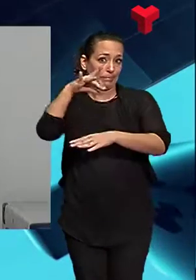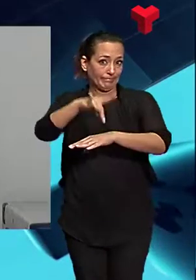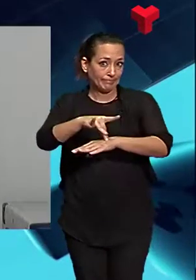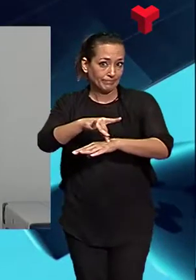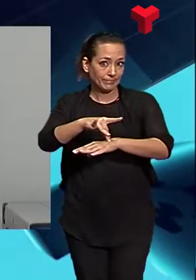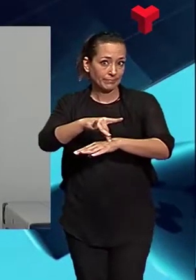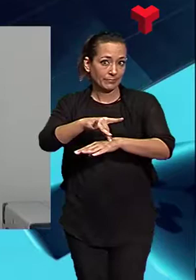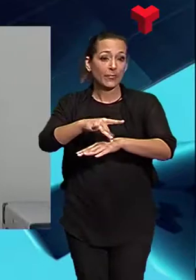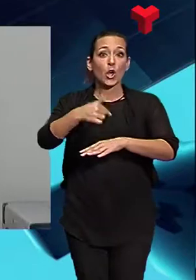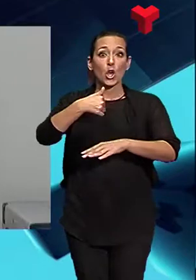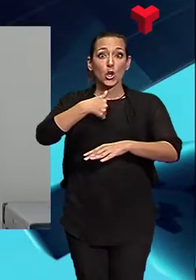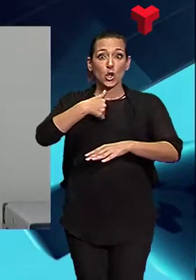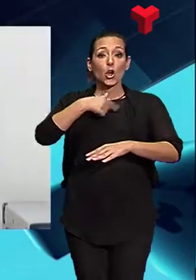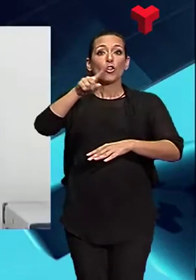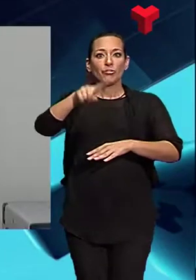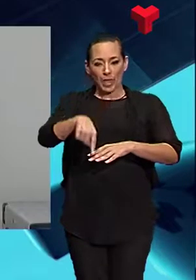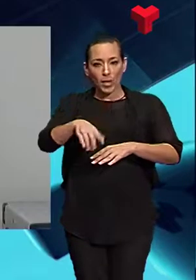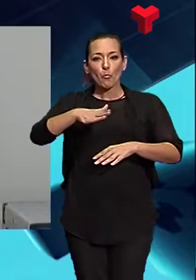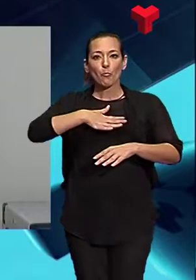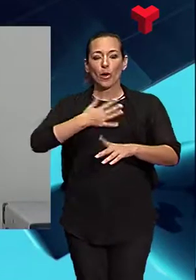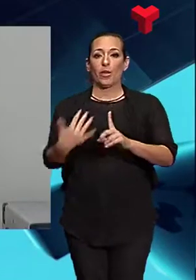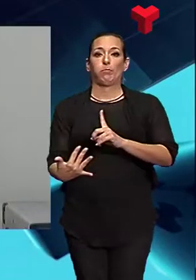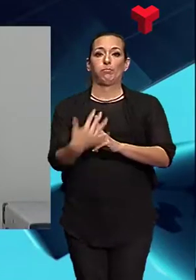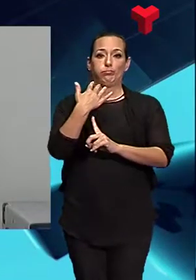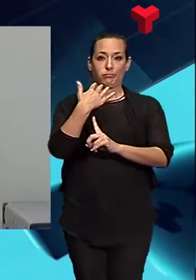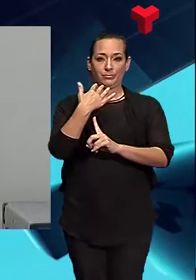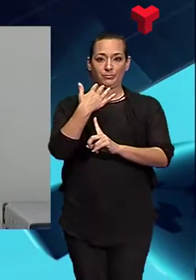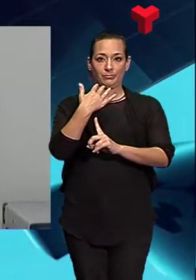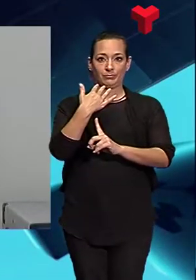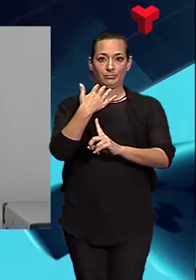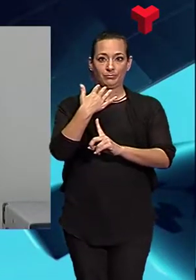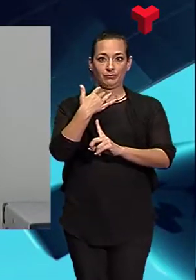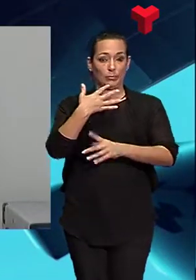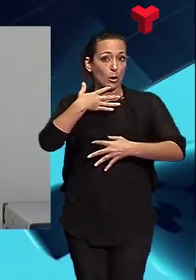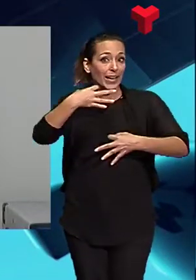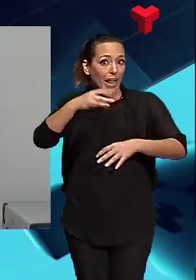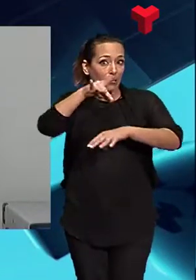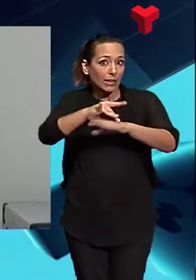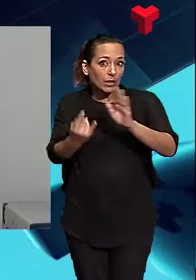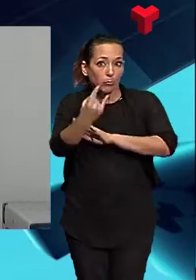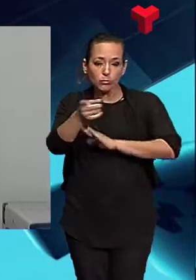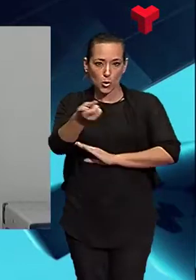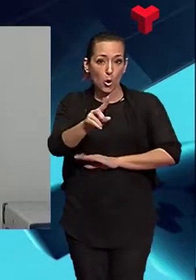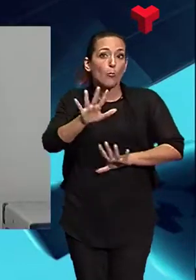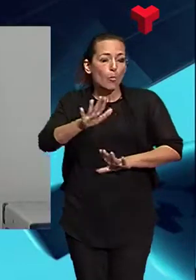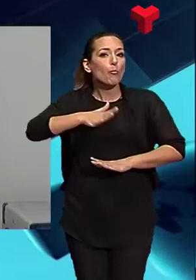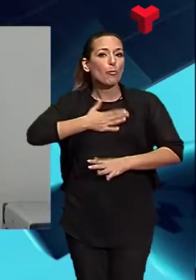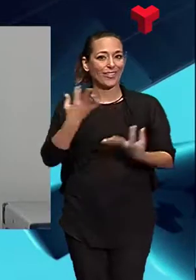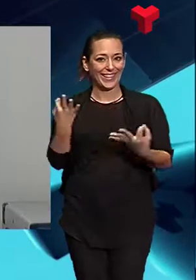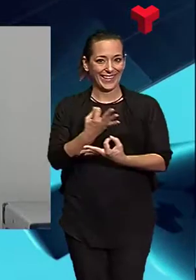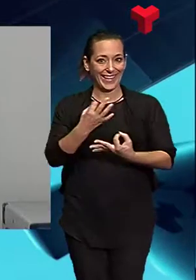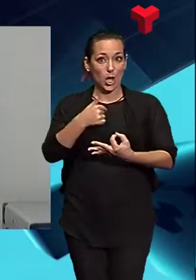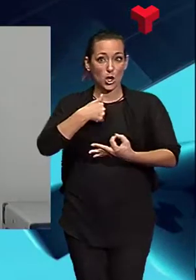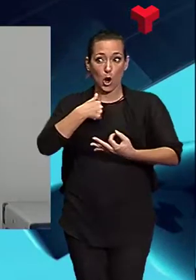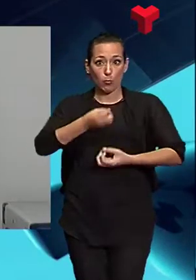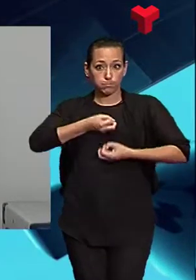nosaltres com a adults sants podem contaminar-nos i no patir la malaltia, però nosaltres podem ser transmissors